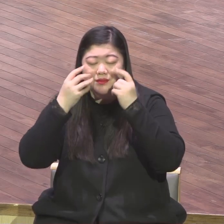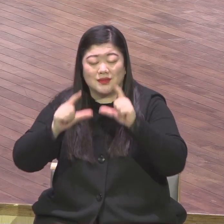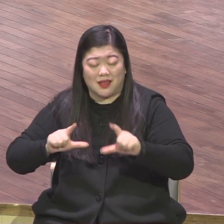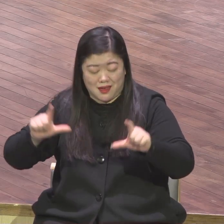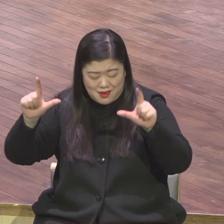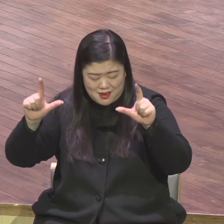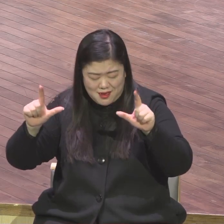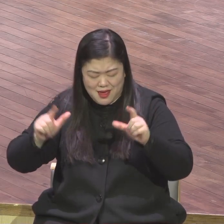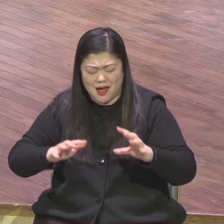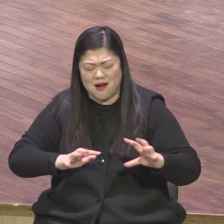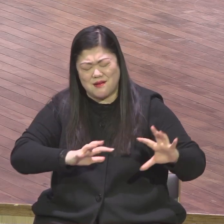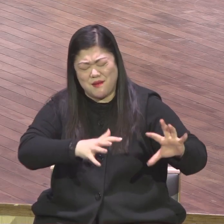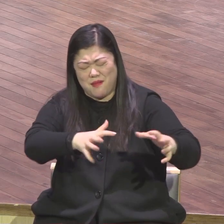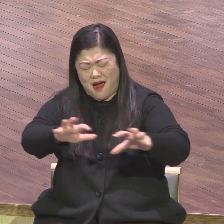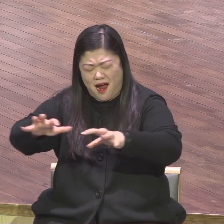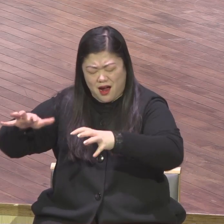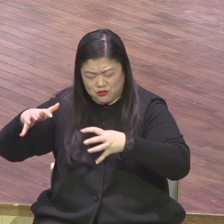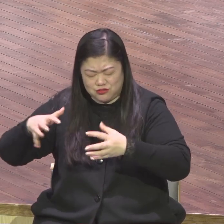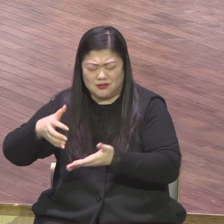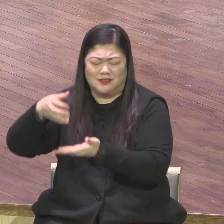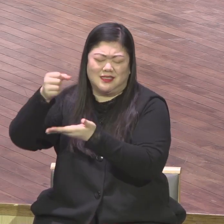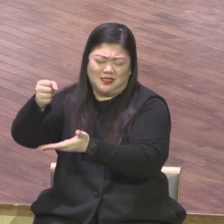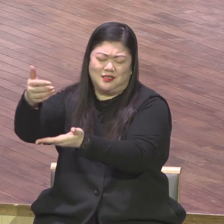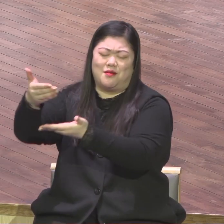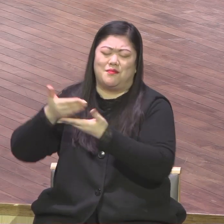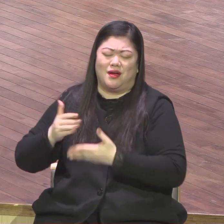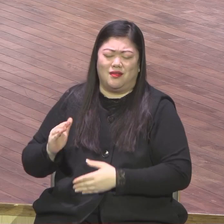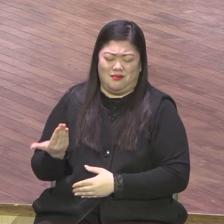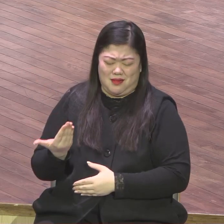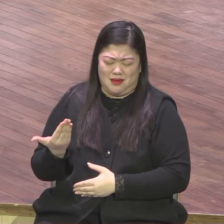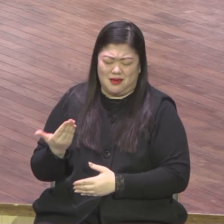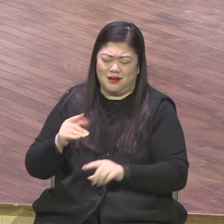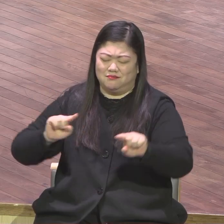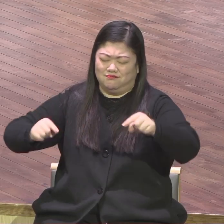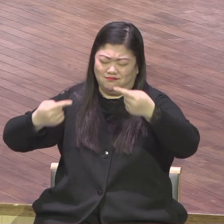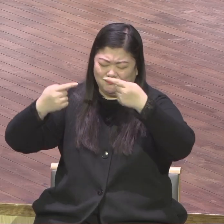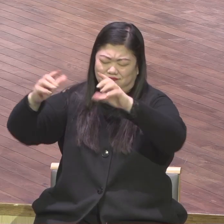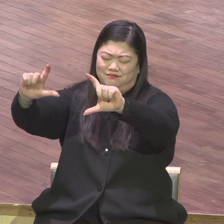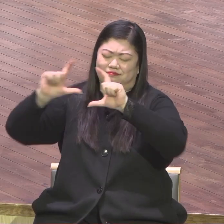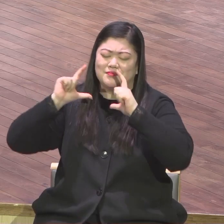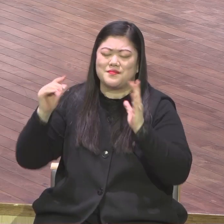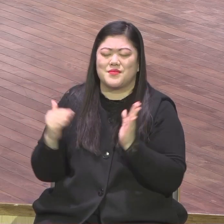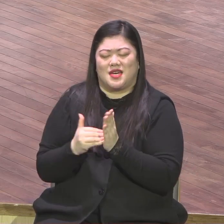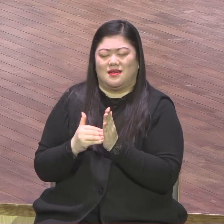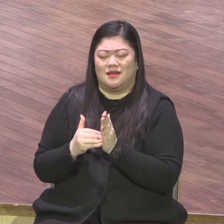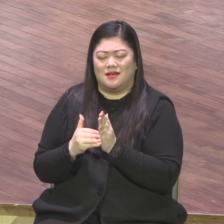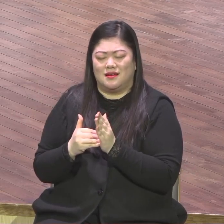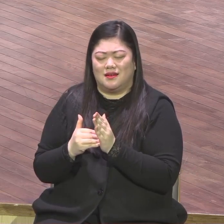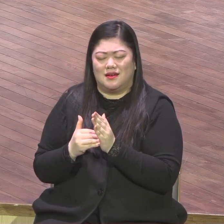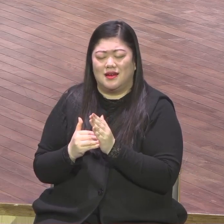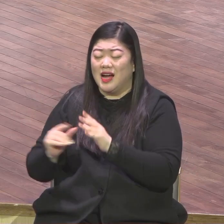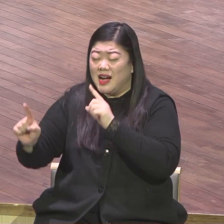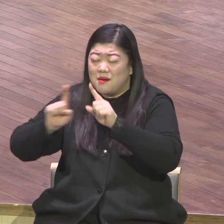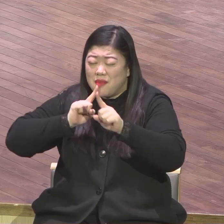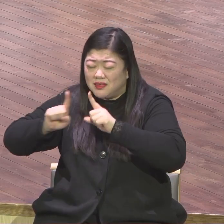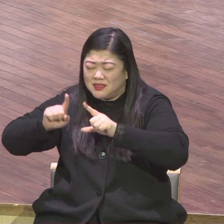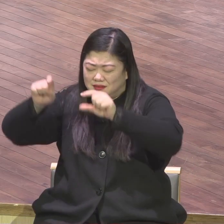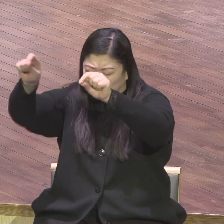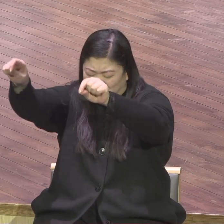기업으로 얻게 하리라고 우리에게 원단 매체를 주여 사오니 이 말씀이 반드시 성취되게 하여 주옵사사